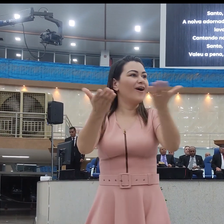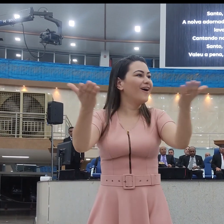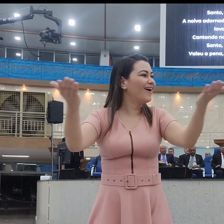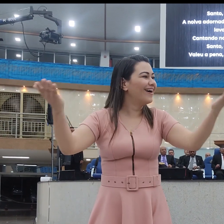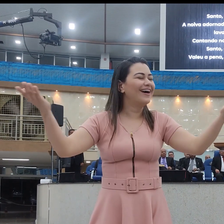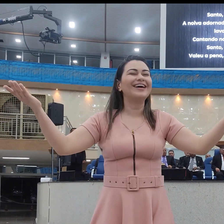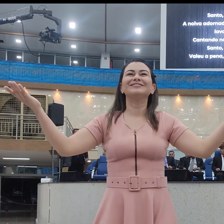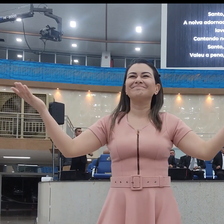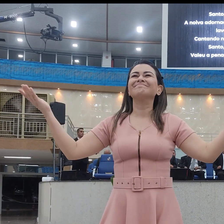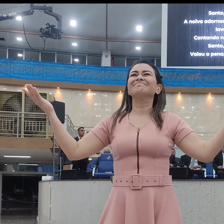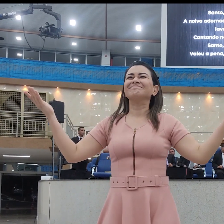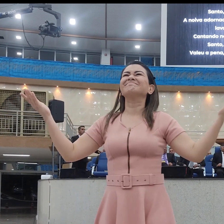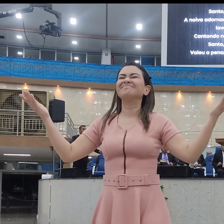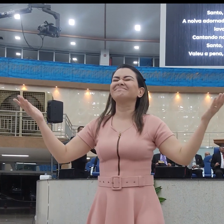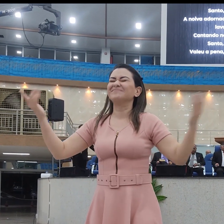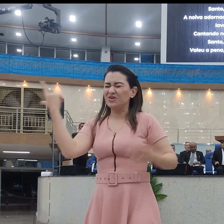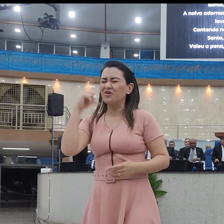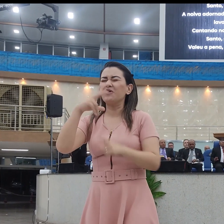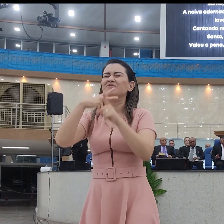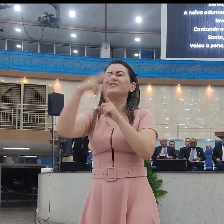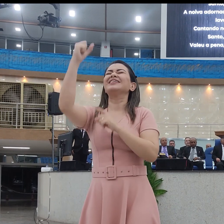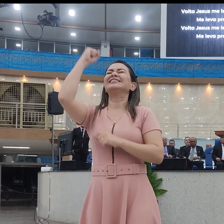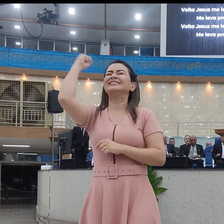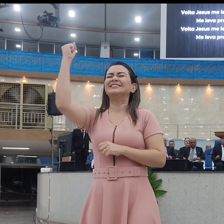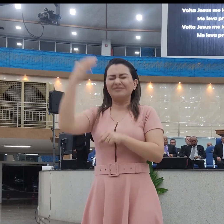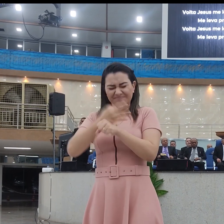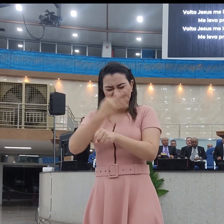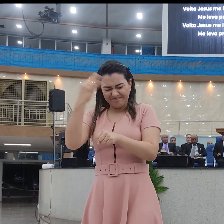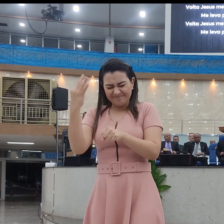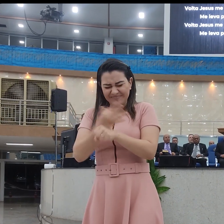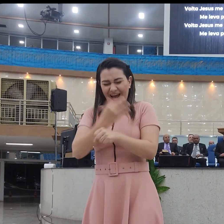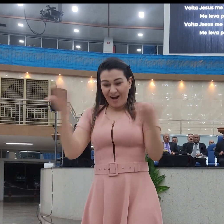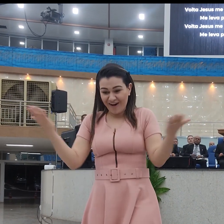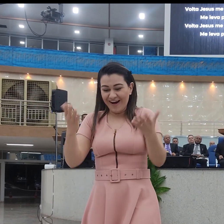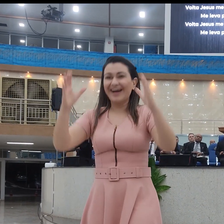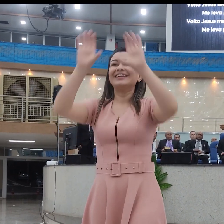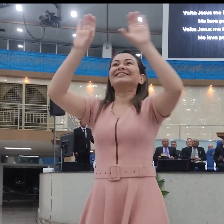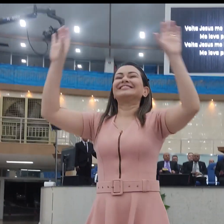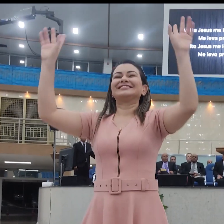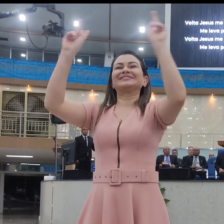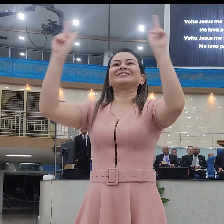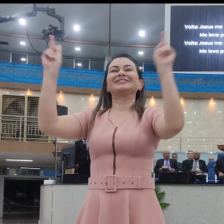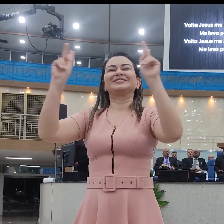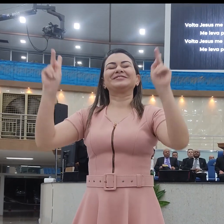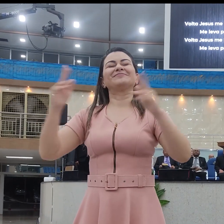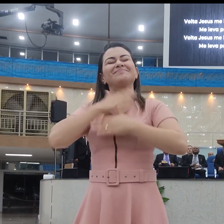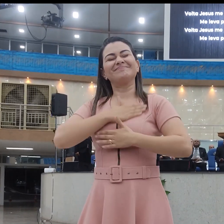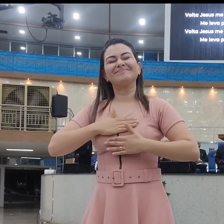A noiva tornada com as vestes lavadas Cantando no céu ela está Santo,